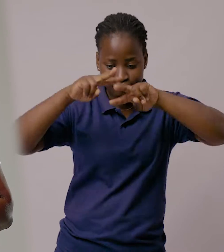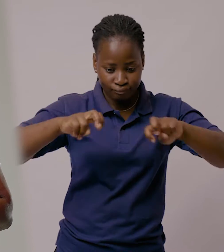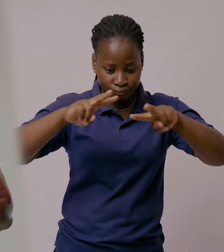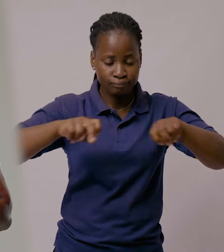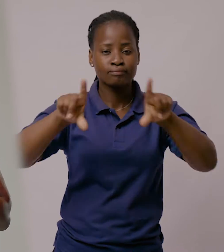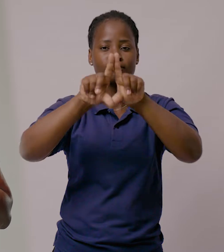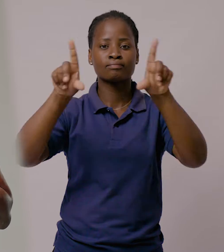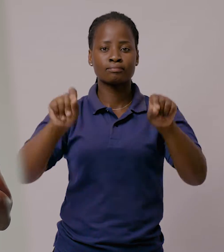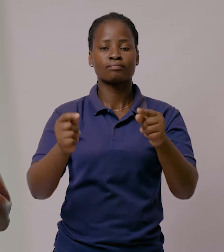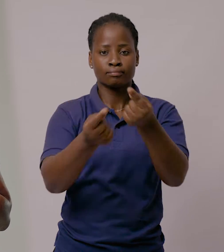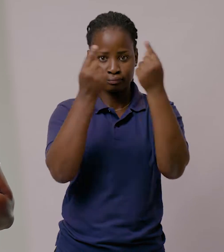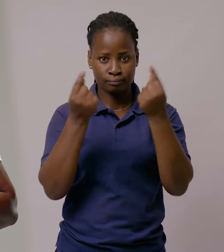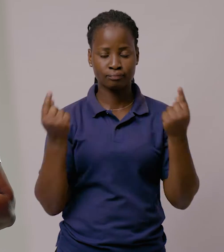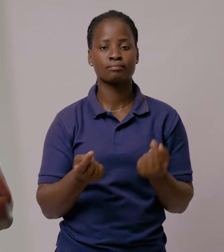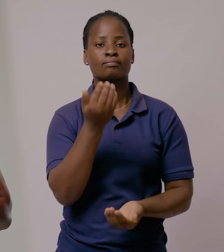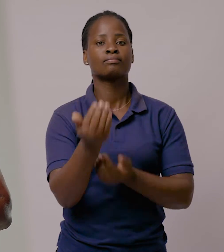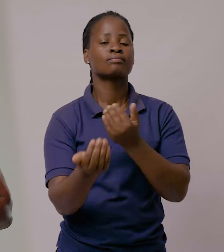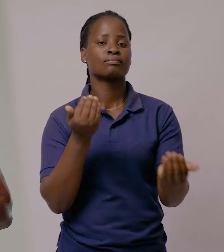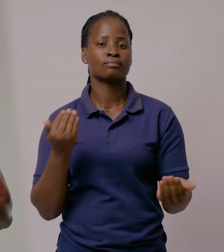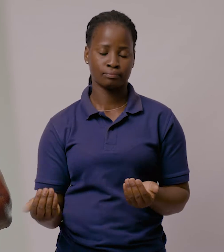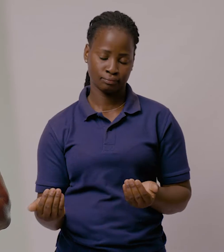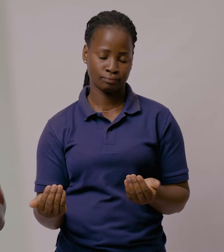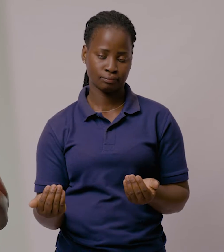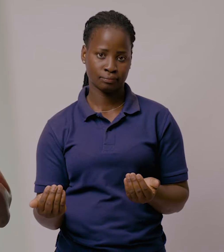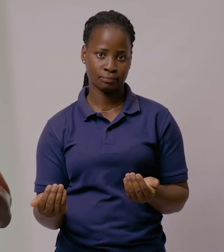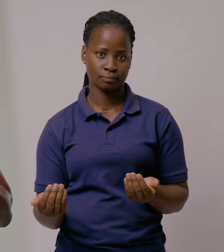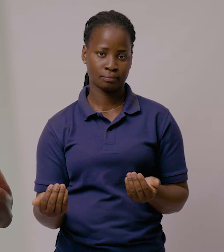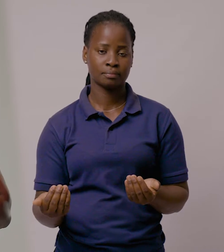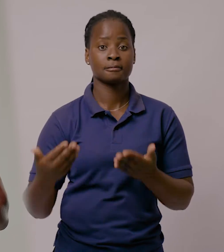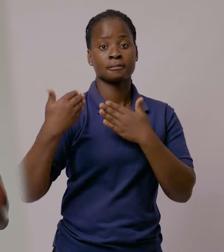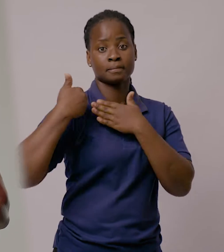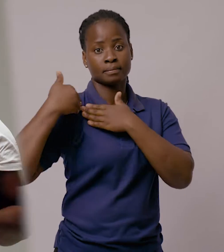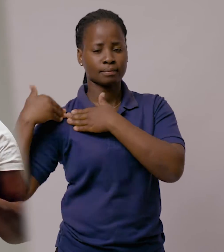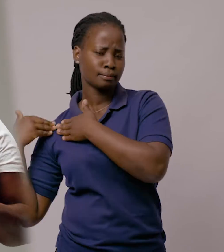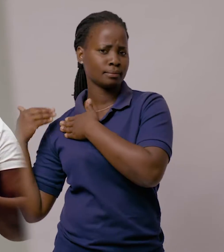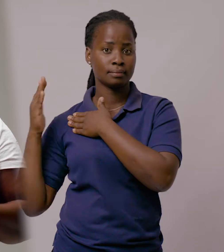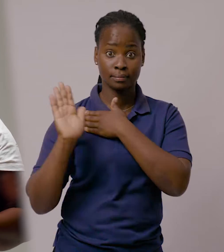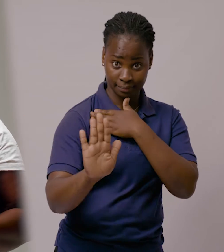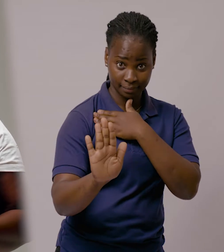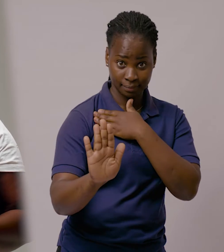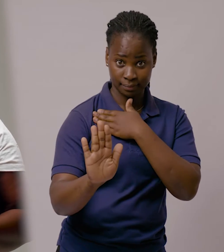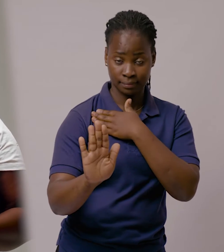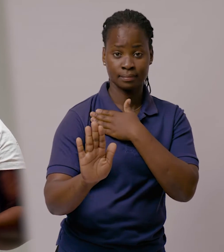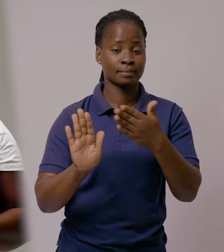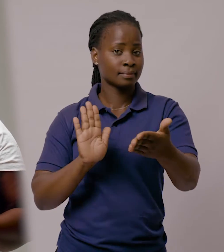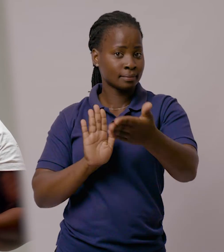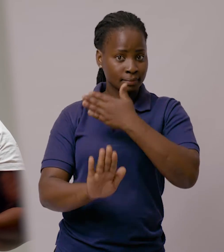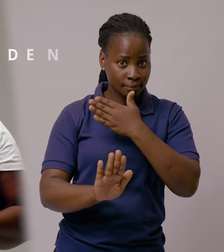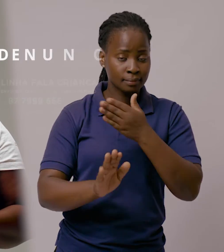investigação de crimes sobre as uniões prematuras. Faça a sua parte,